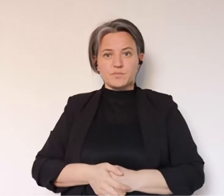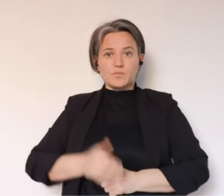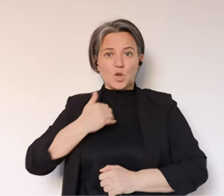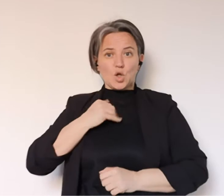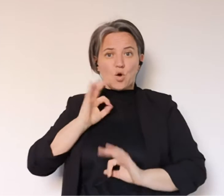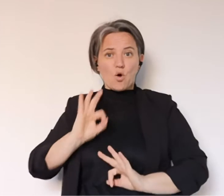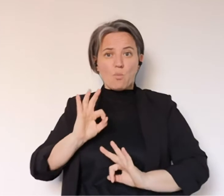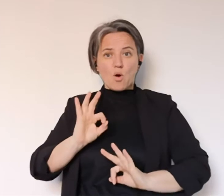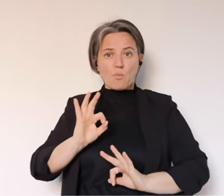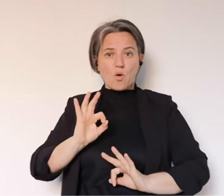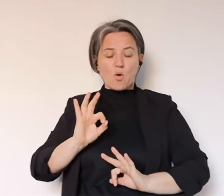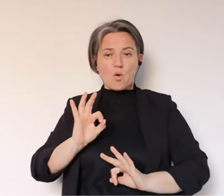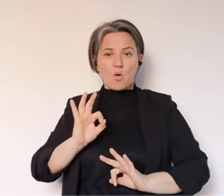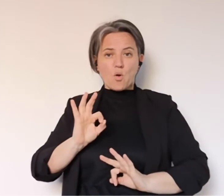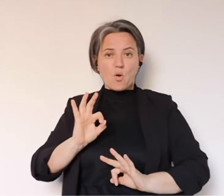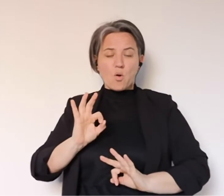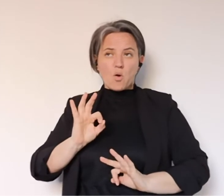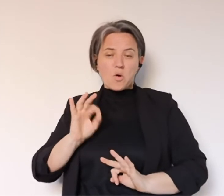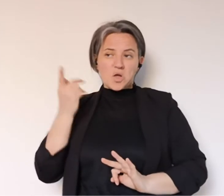i controlli ci sono,